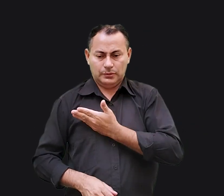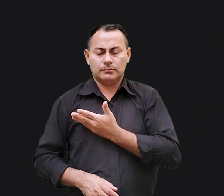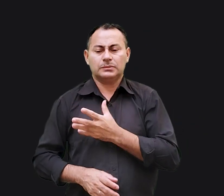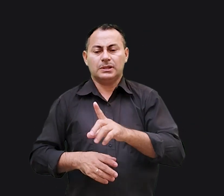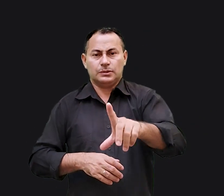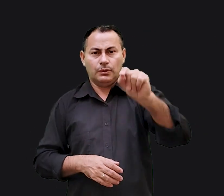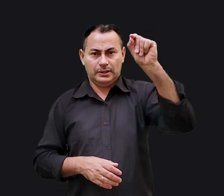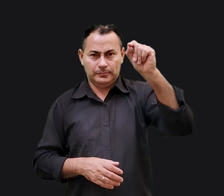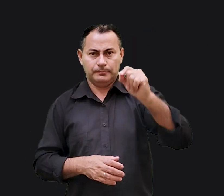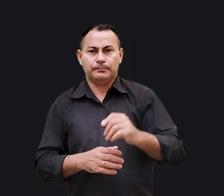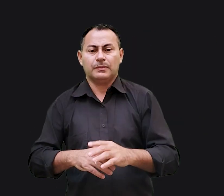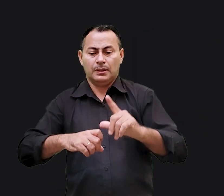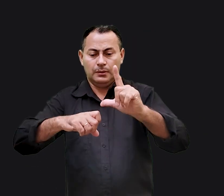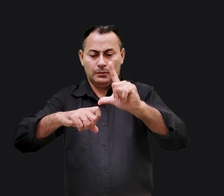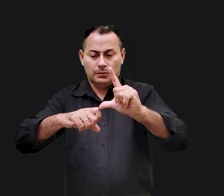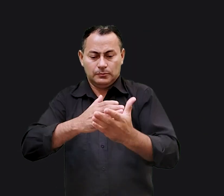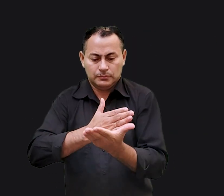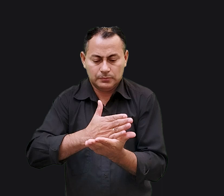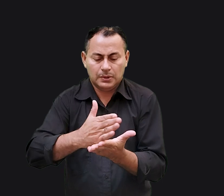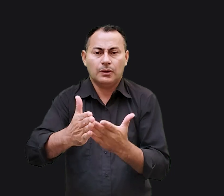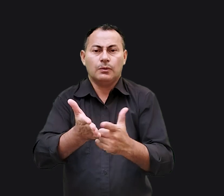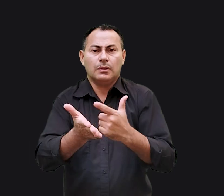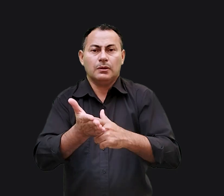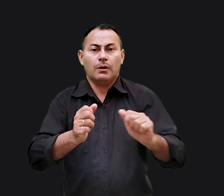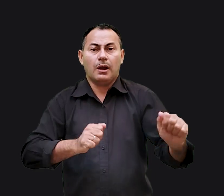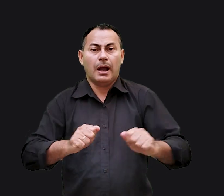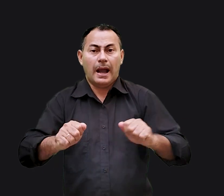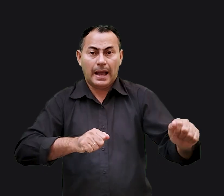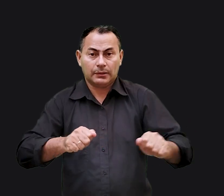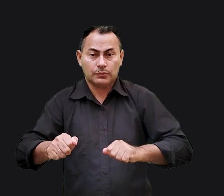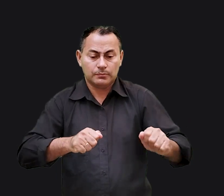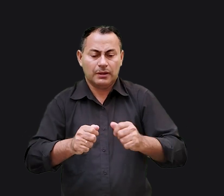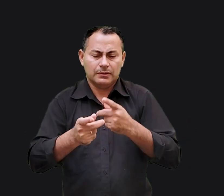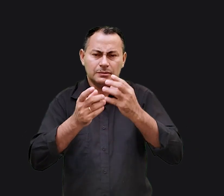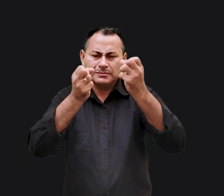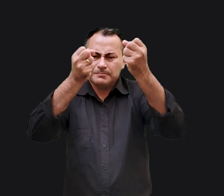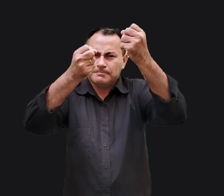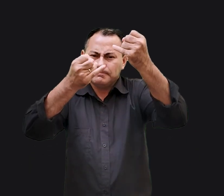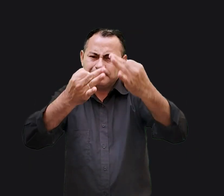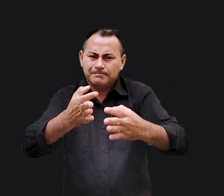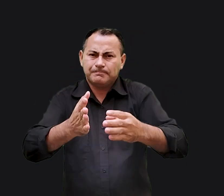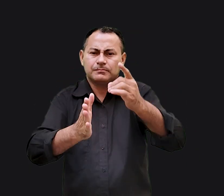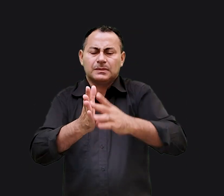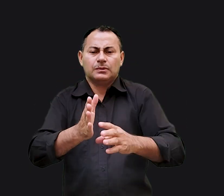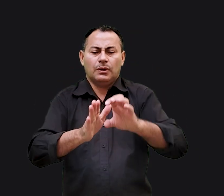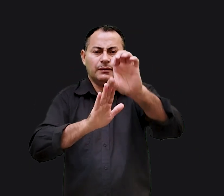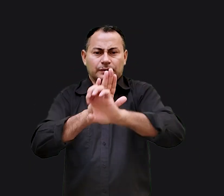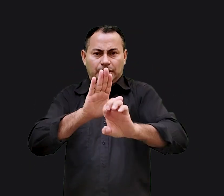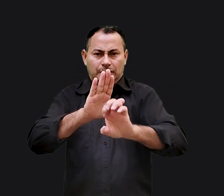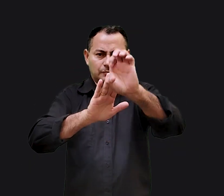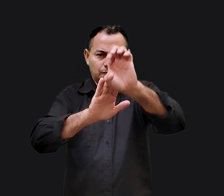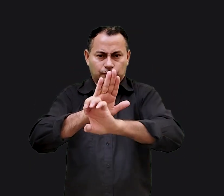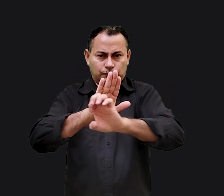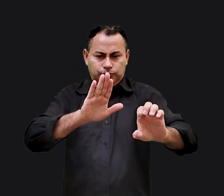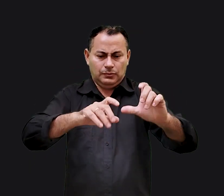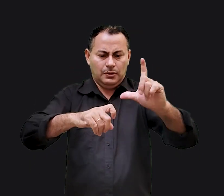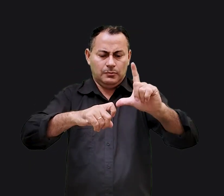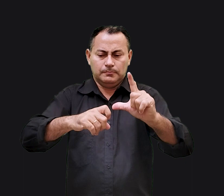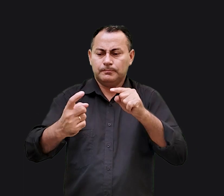que havia escolhido. Quando Lucas inicia o livro de Atos, ele faz uma descrição superficial do Evangelho de Lucas. O seu